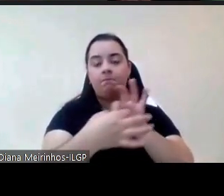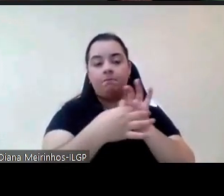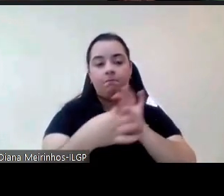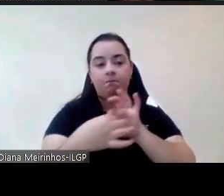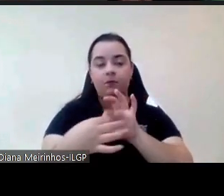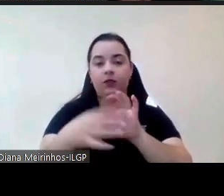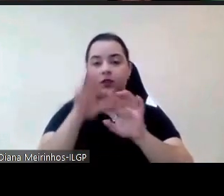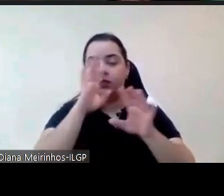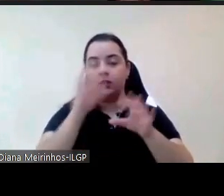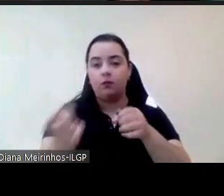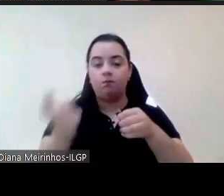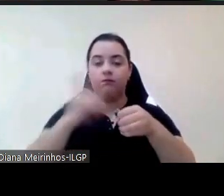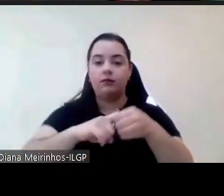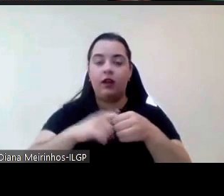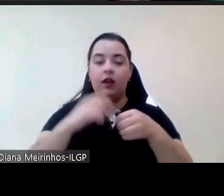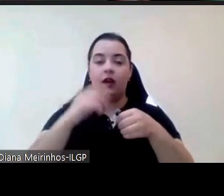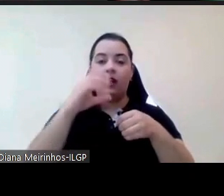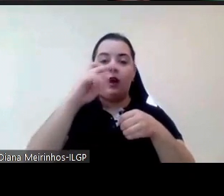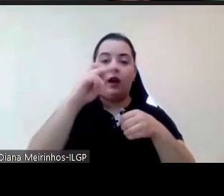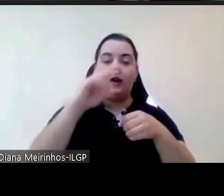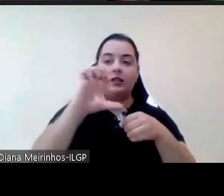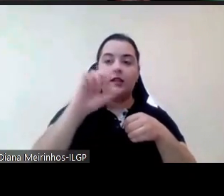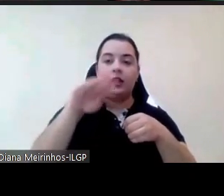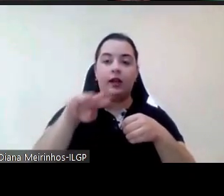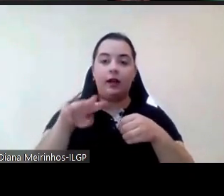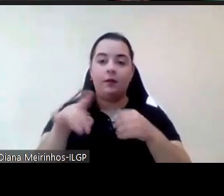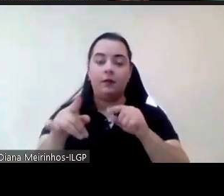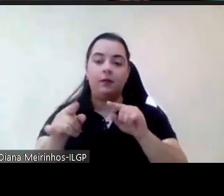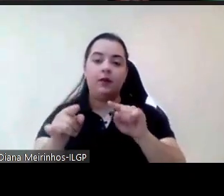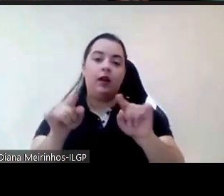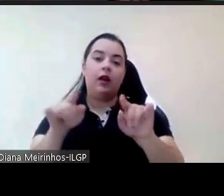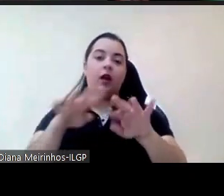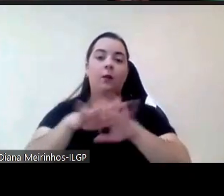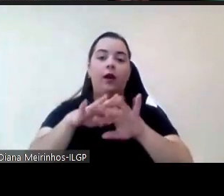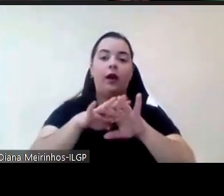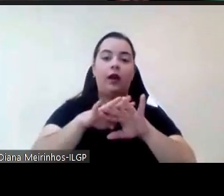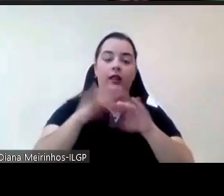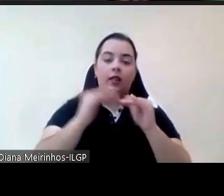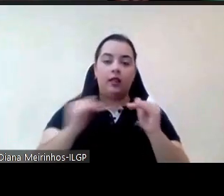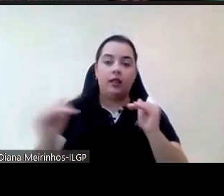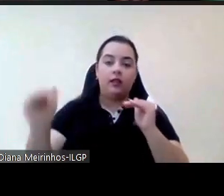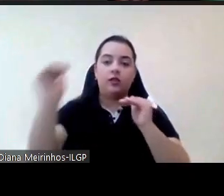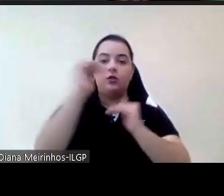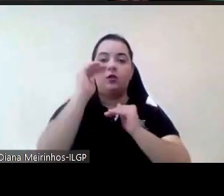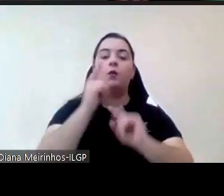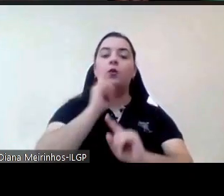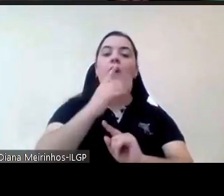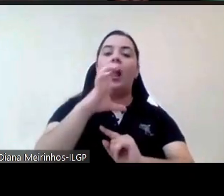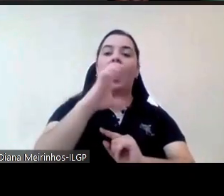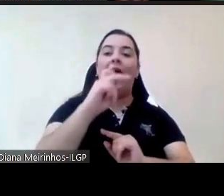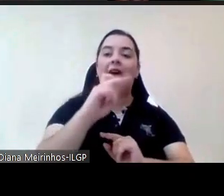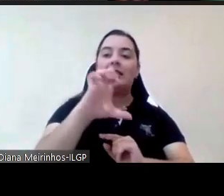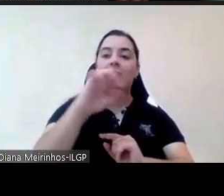autocomissário das migrações com uma rede a nível nacional podemos dizer que o ACM tem 135 salvo centros locais de